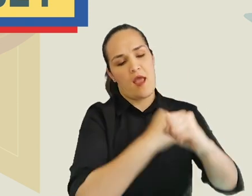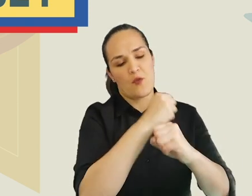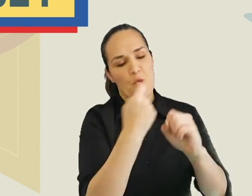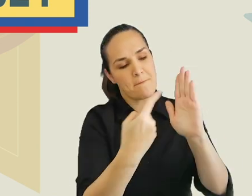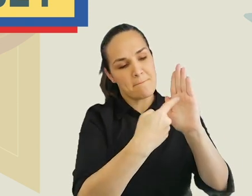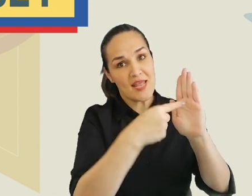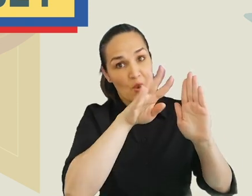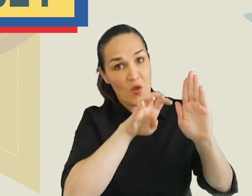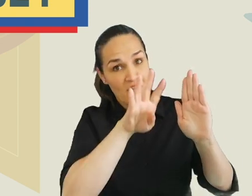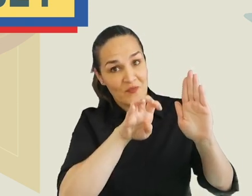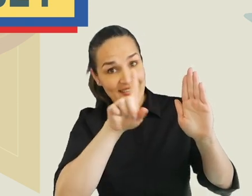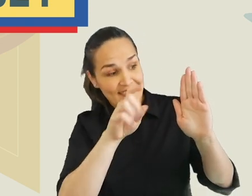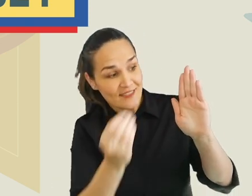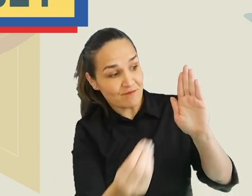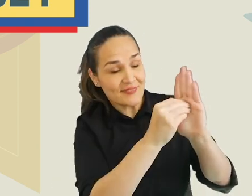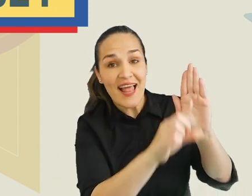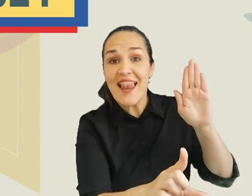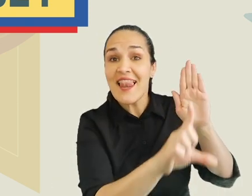mediante la ley 324